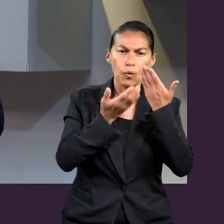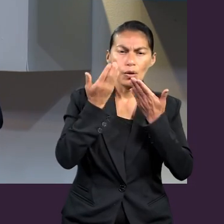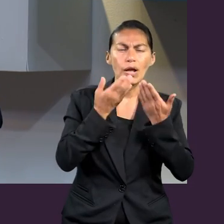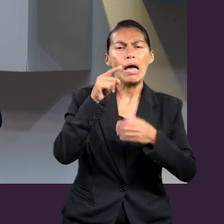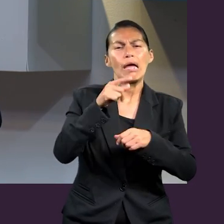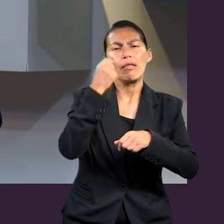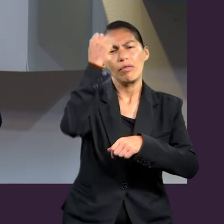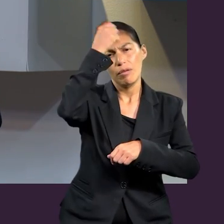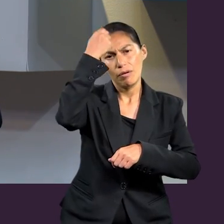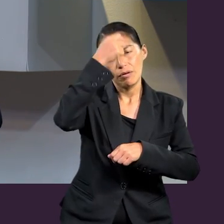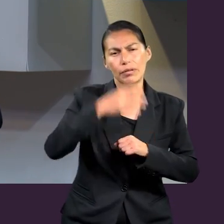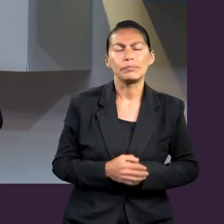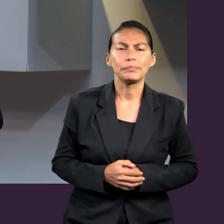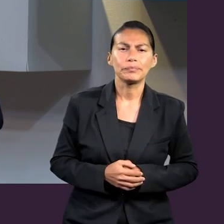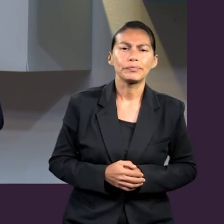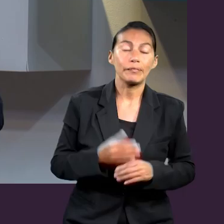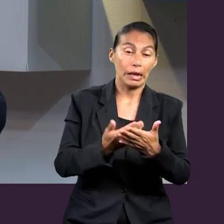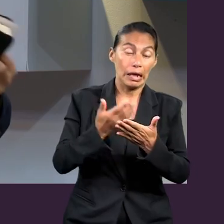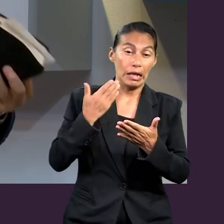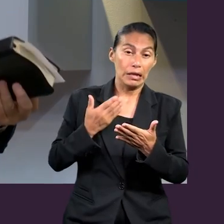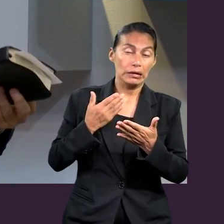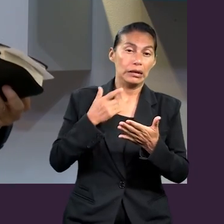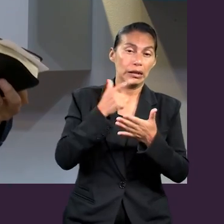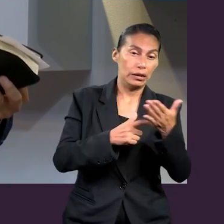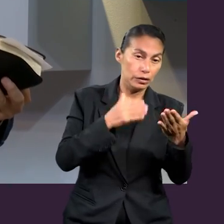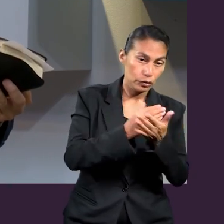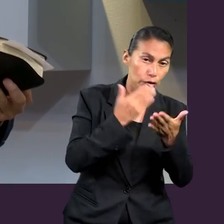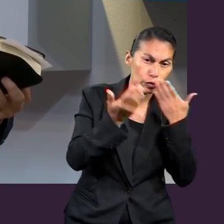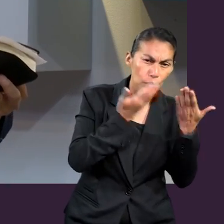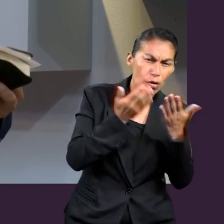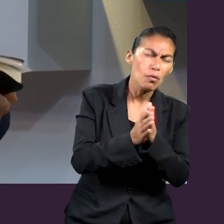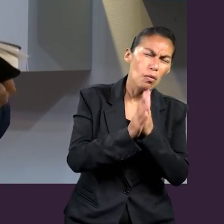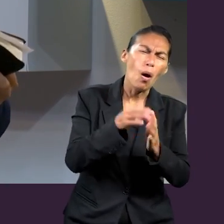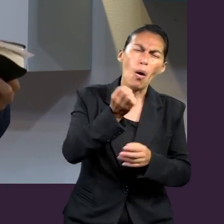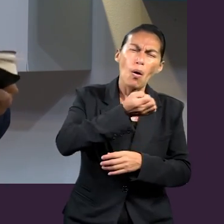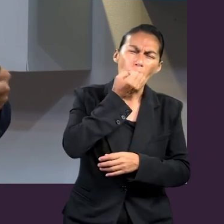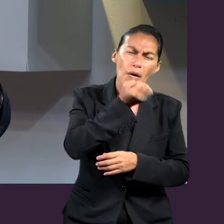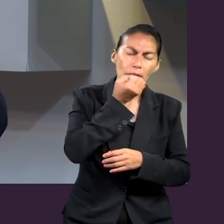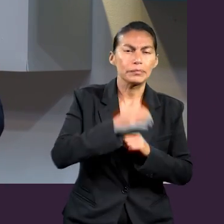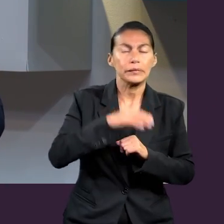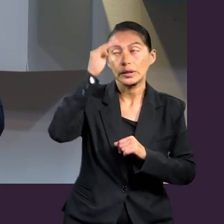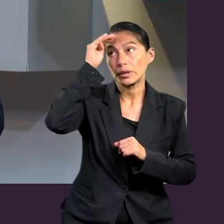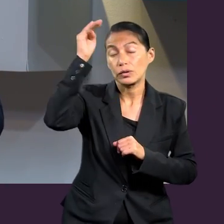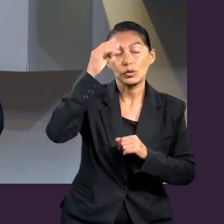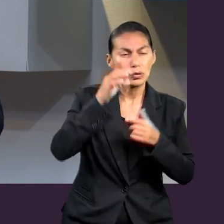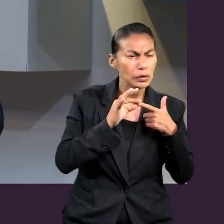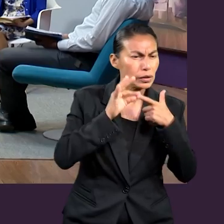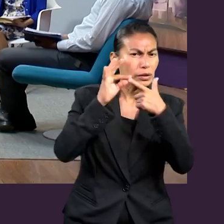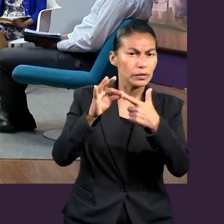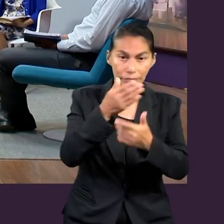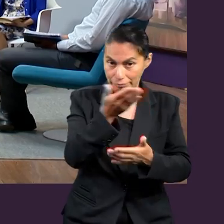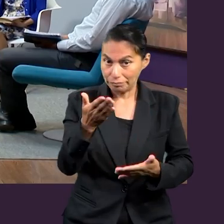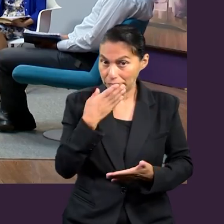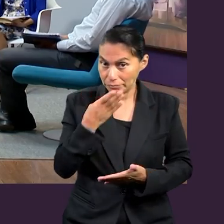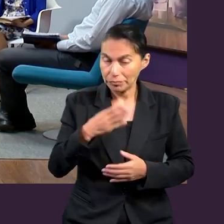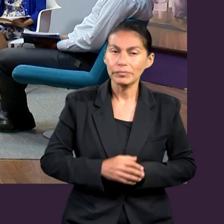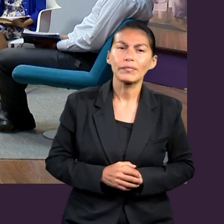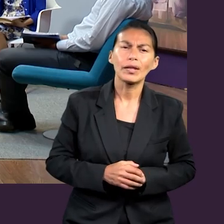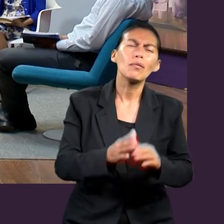repaso de la lección, pues quisiéramos tener una oración para comenzar, para que el Señor nos dirija, ¿les parece? Esmeralda, quisieras tú dirigirnos en